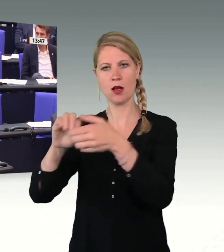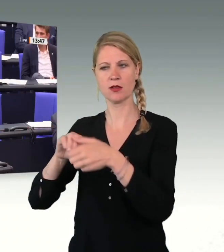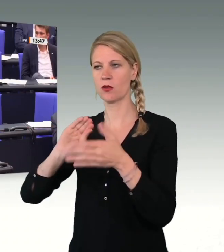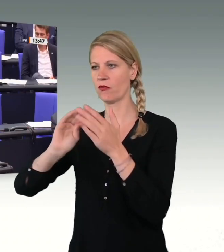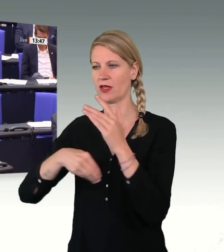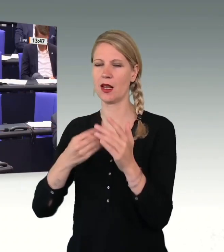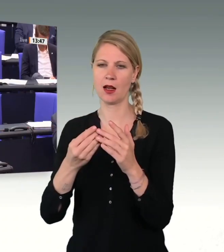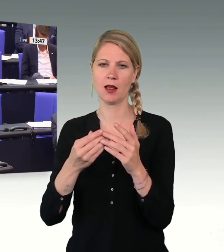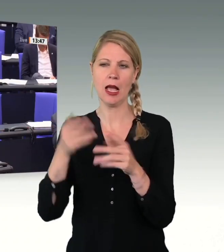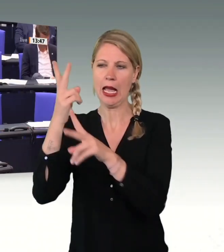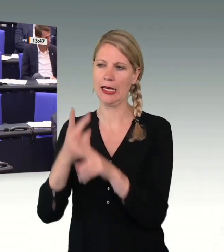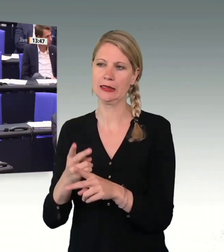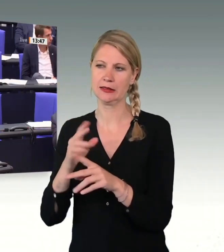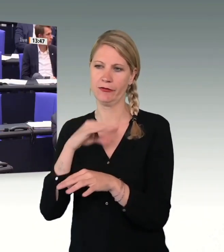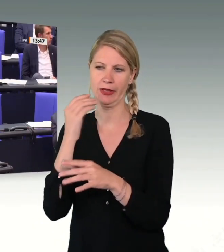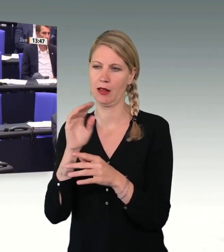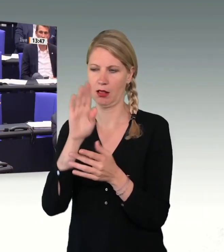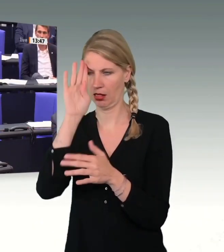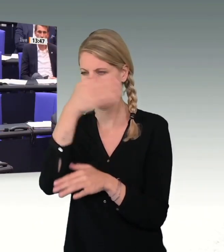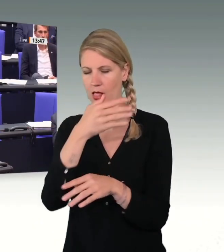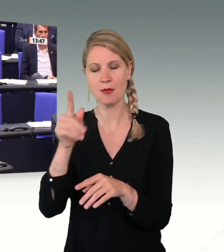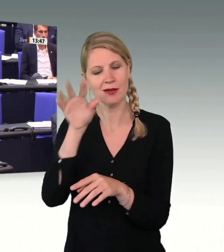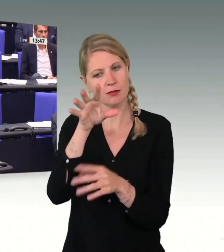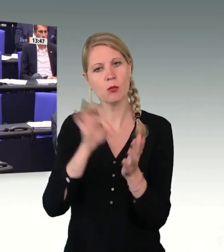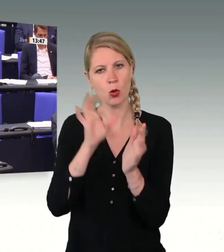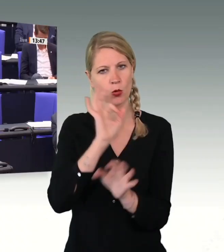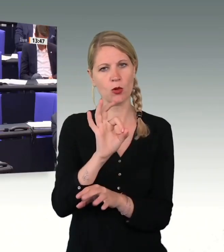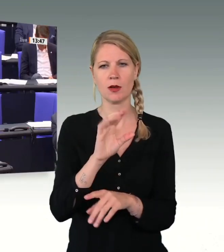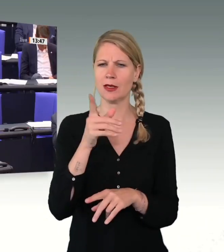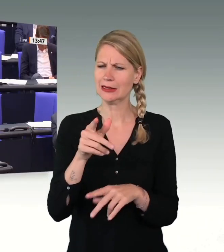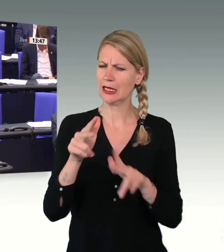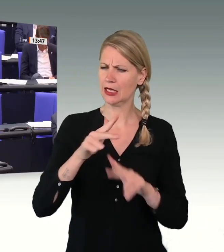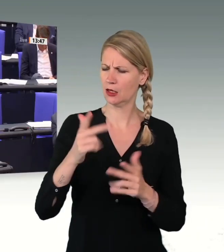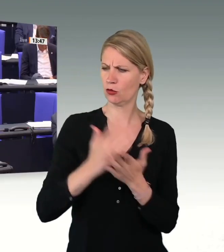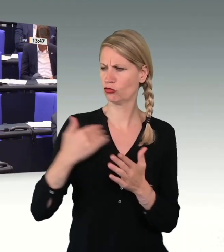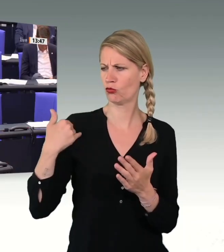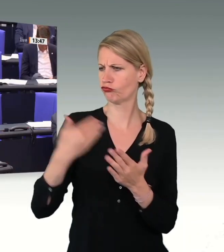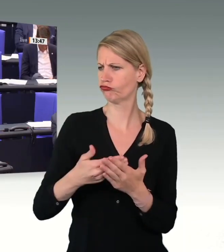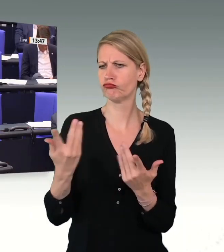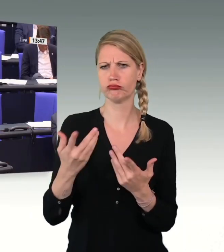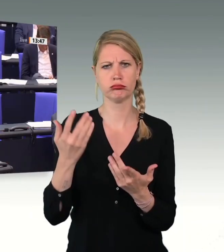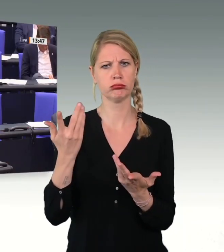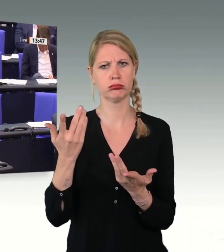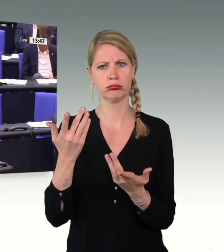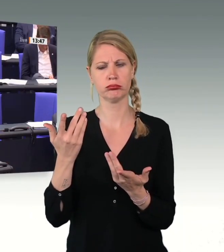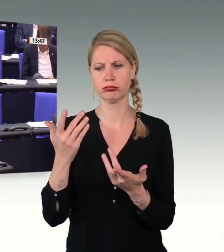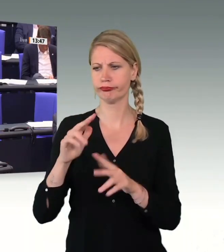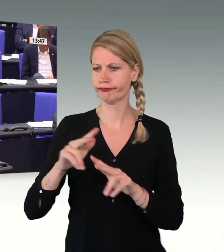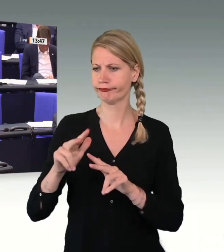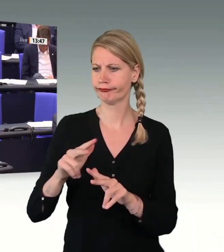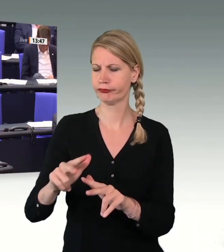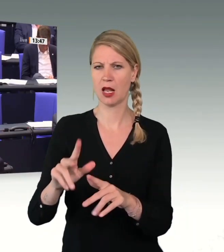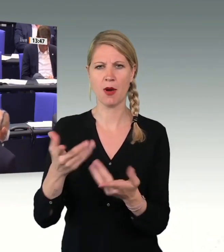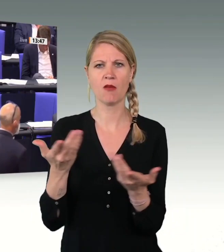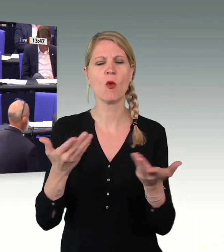hineingeschrieben haben. Kollege. Deshalb die Frage. Ihre Regierung ist ja nun schon einige Zeit im Amt. Und wo ist denn dieser